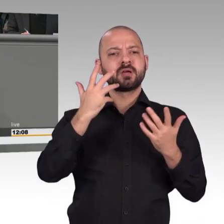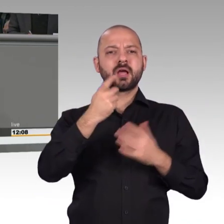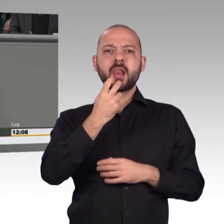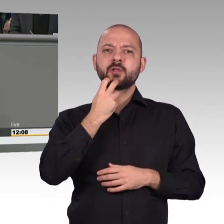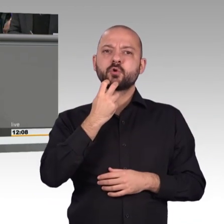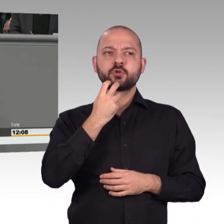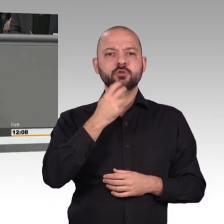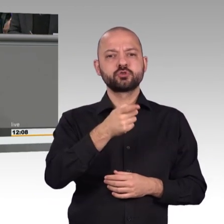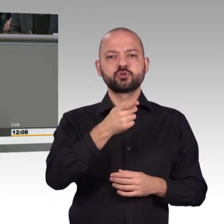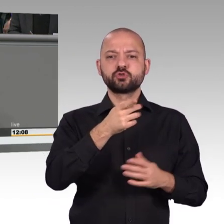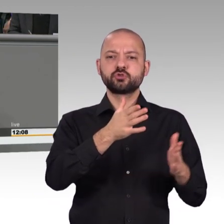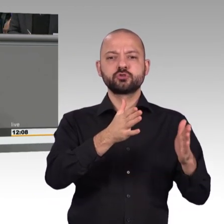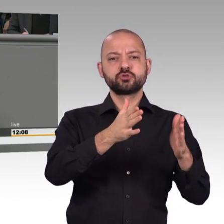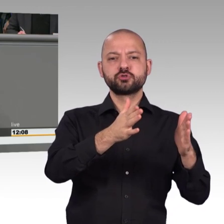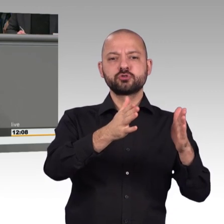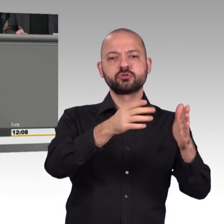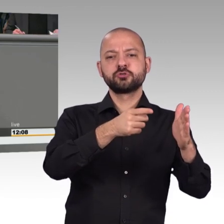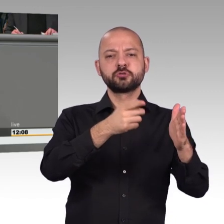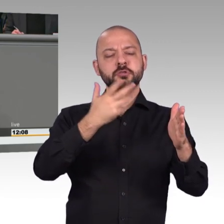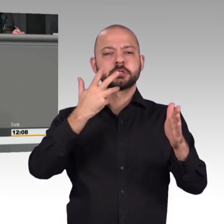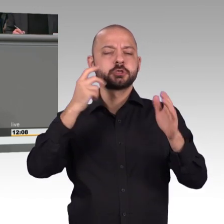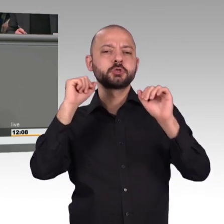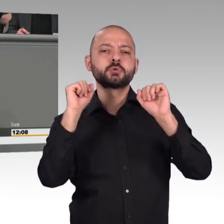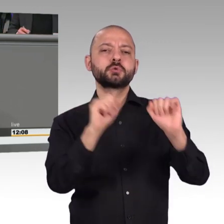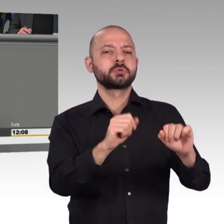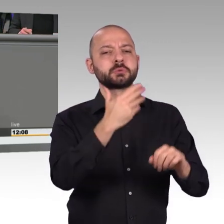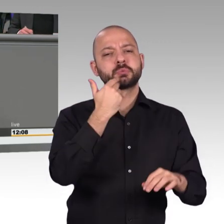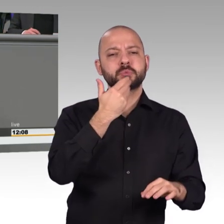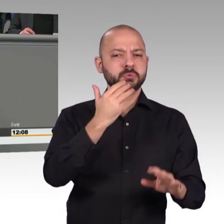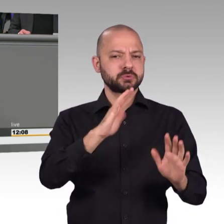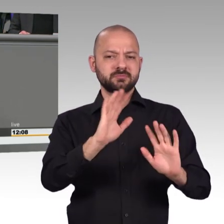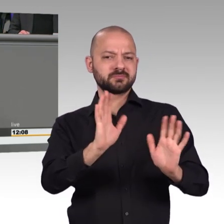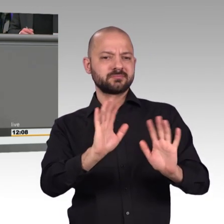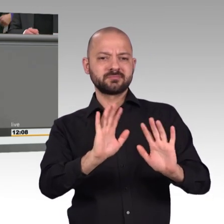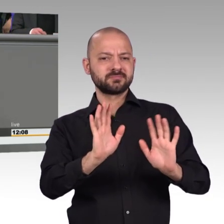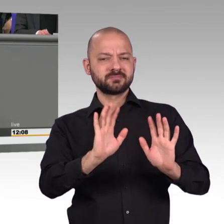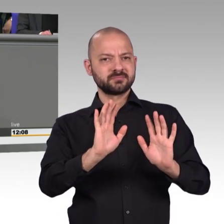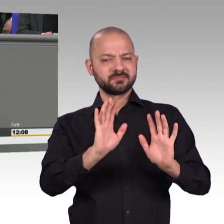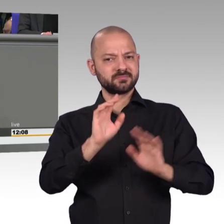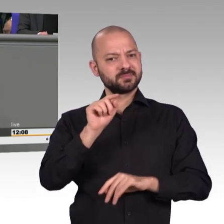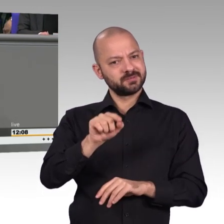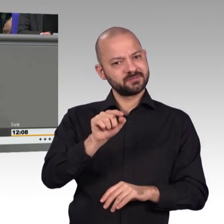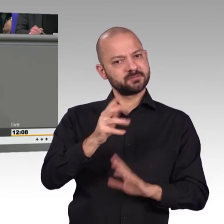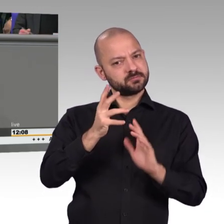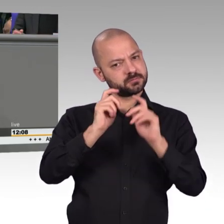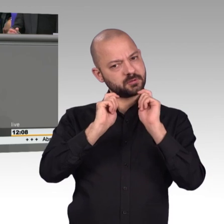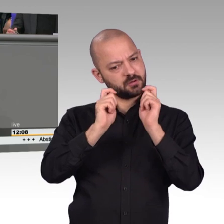zitieren, Artikel 10 Absatz 1 des Grundgesetzes schreibt fest, dass das Briefgeheimnis sowie das Post- und Fernmeldegeheimnis